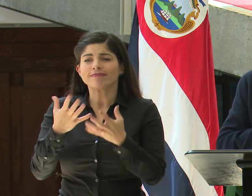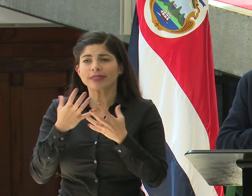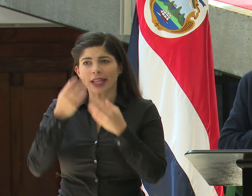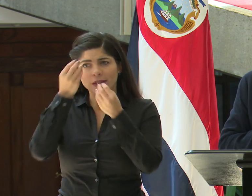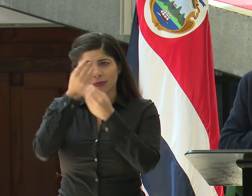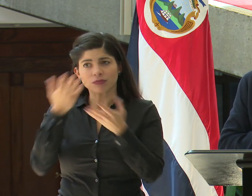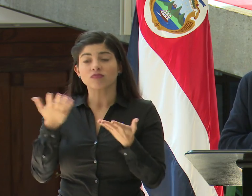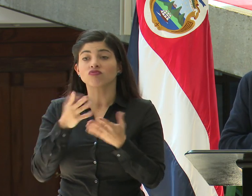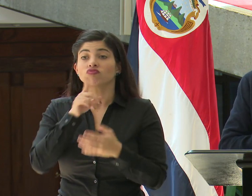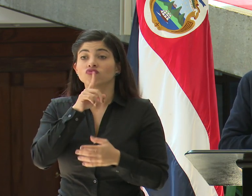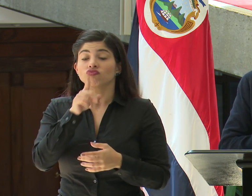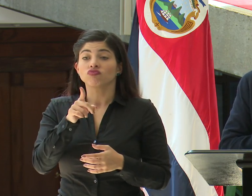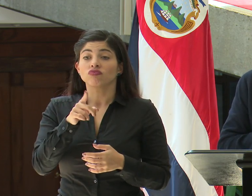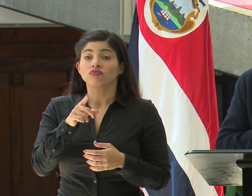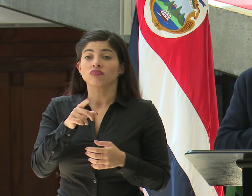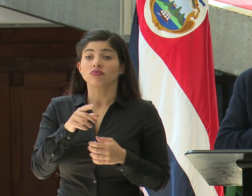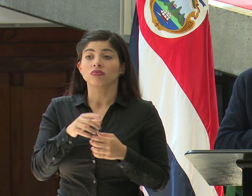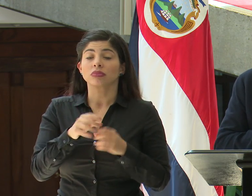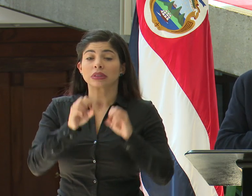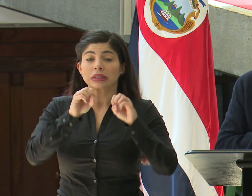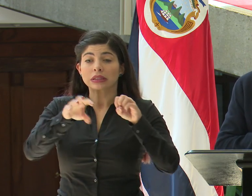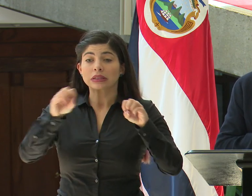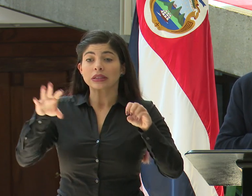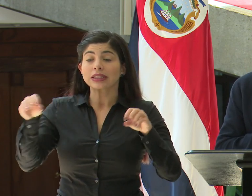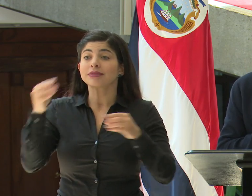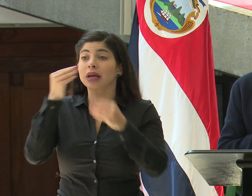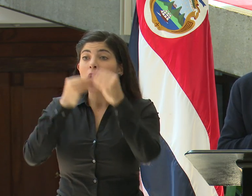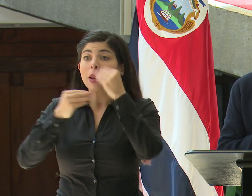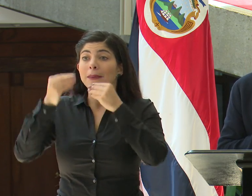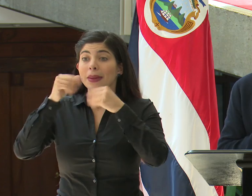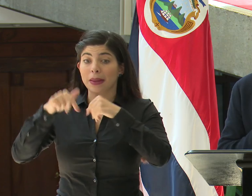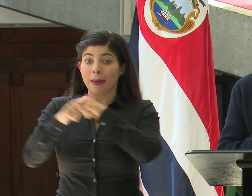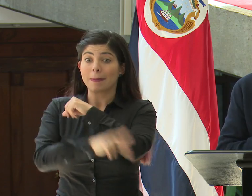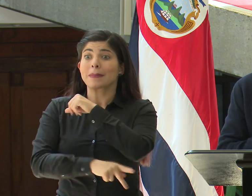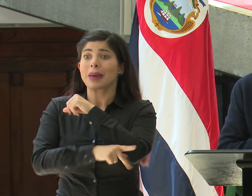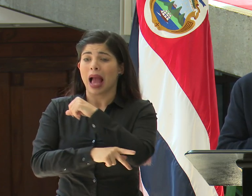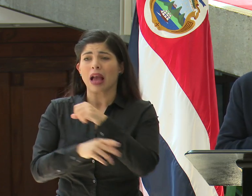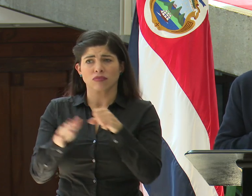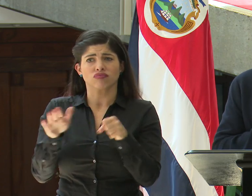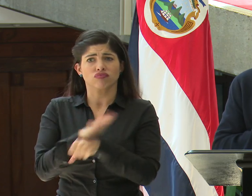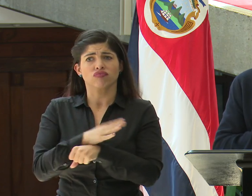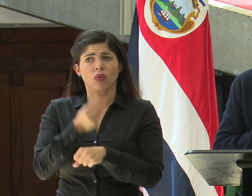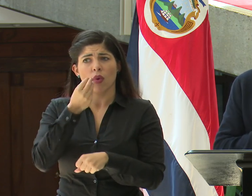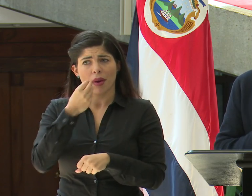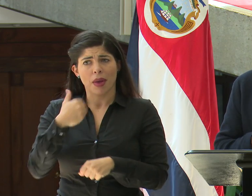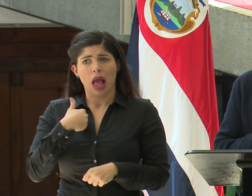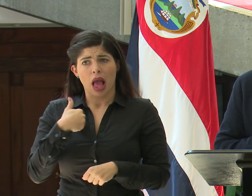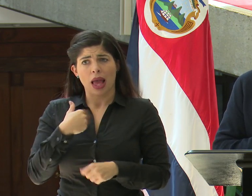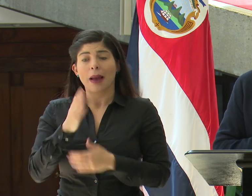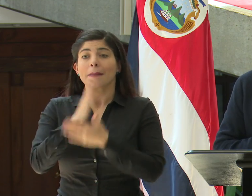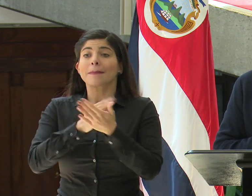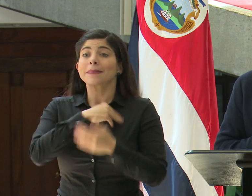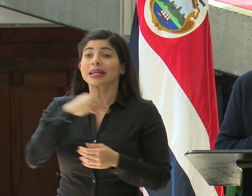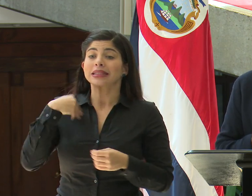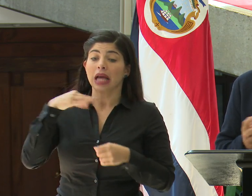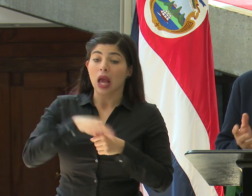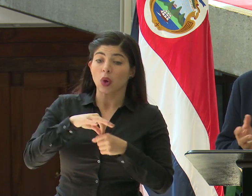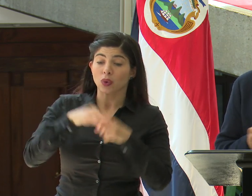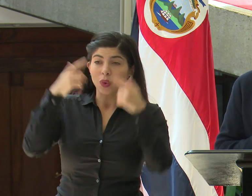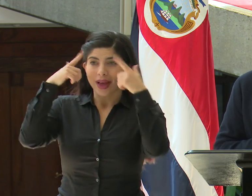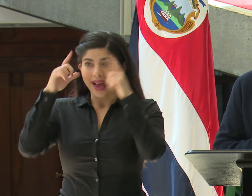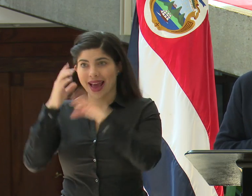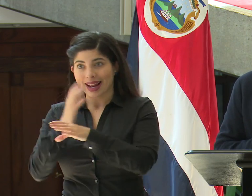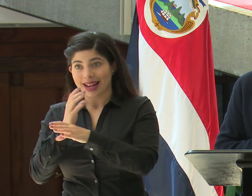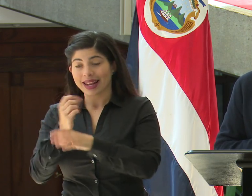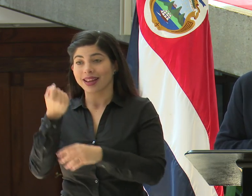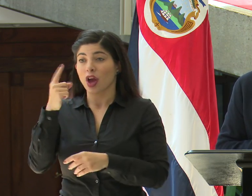que en realidad el abastecimiento de los alimentos en el país está garantizado. Desde el Ministerio de Agricultura y Ganadería y de